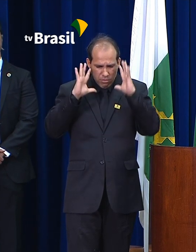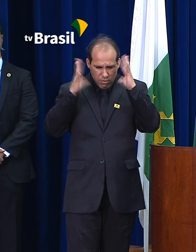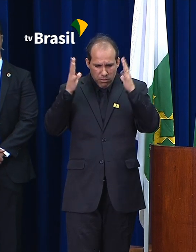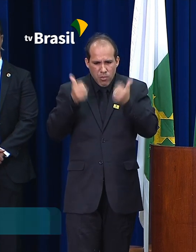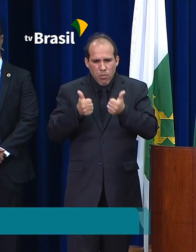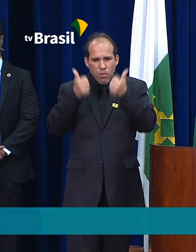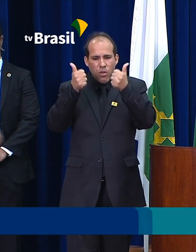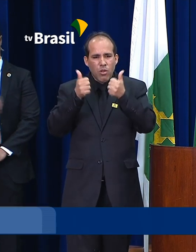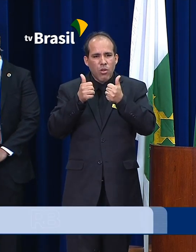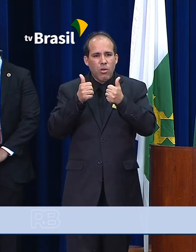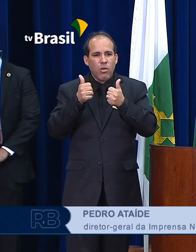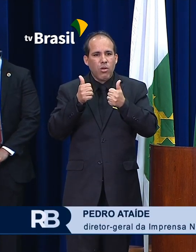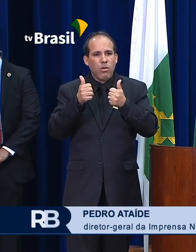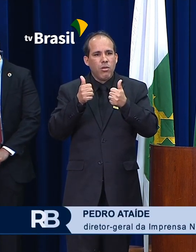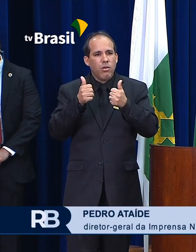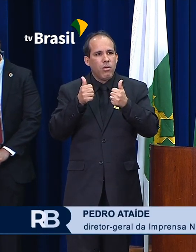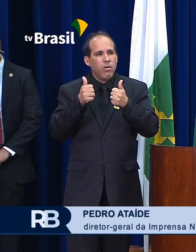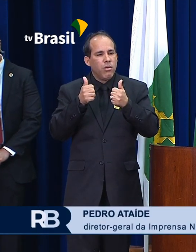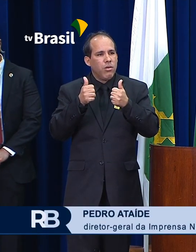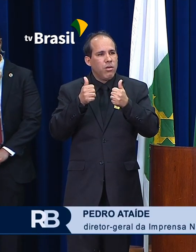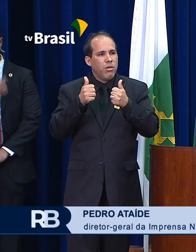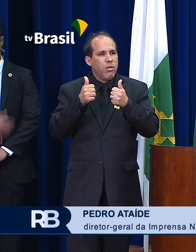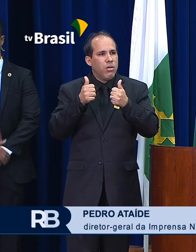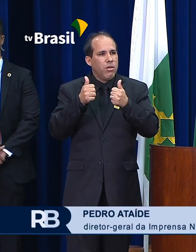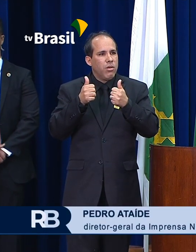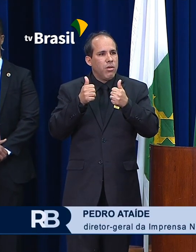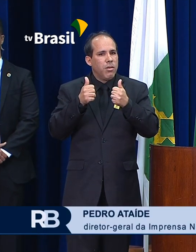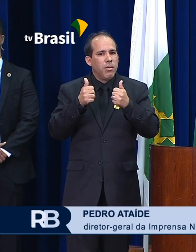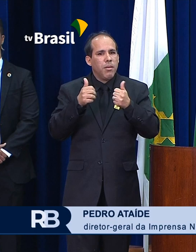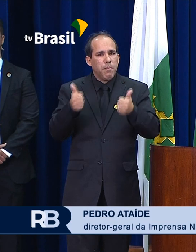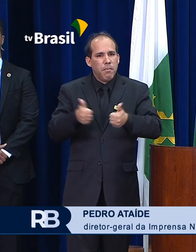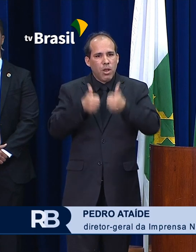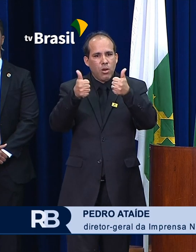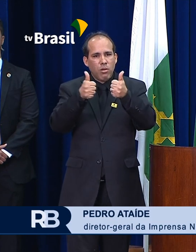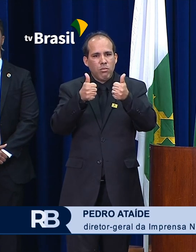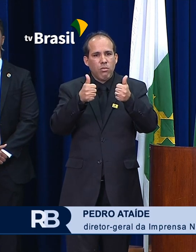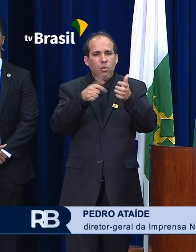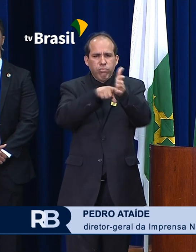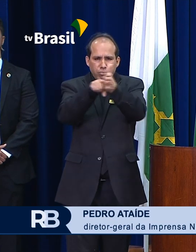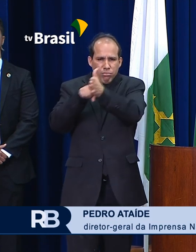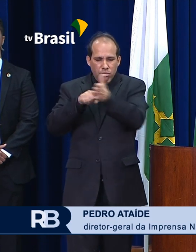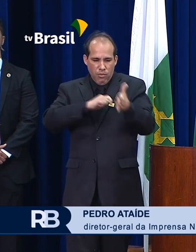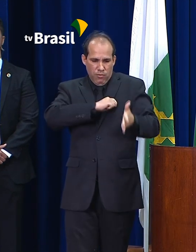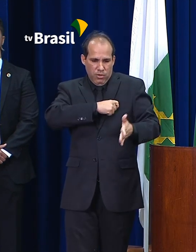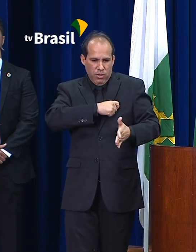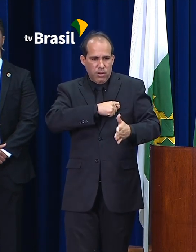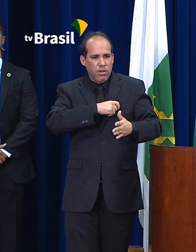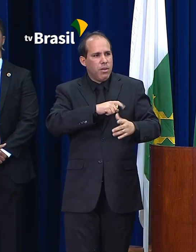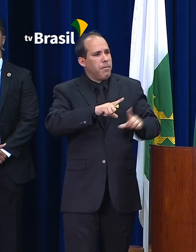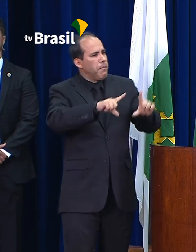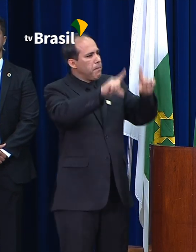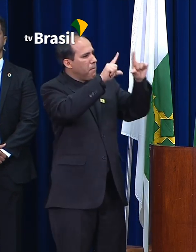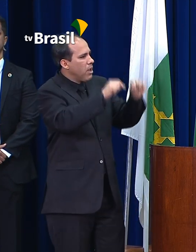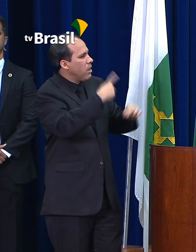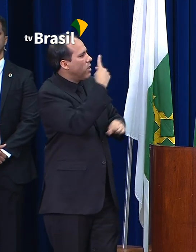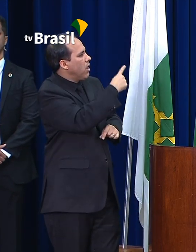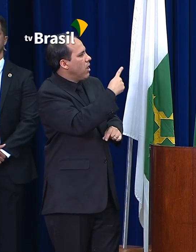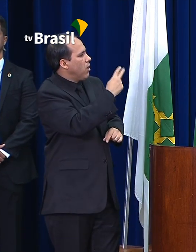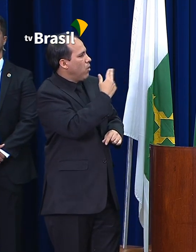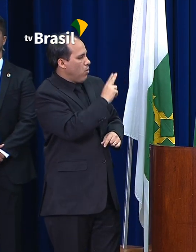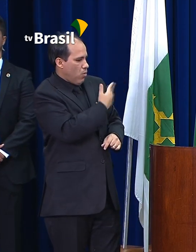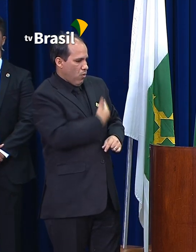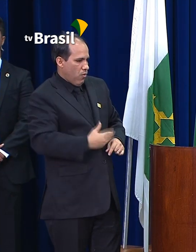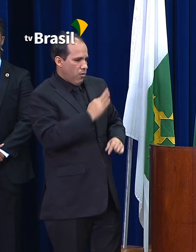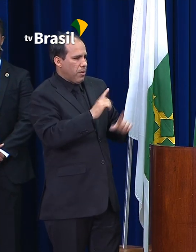benéfica do ponto de vista, seja de melhorar a gestão fiscal, tirando do orçamento da União penduricales de